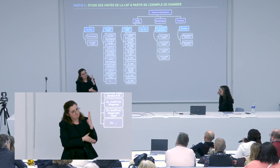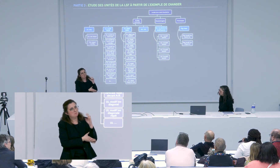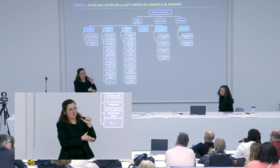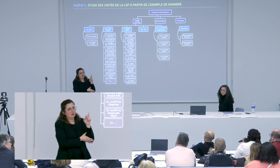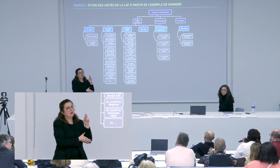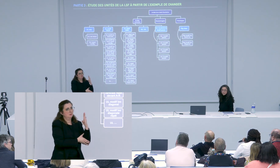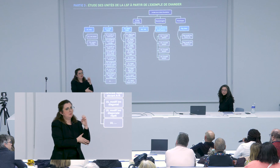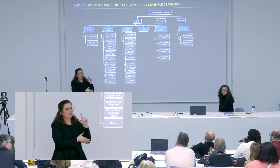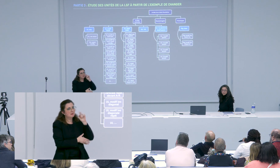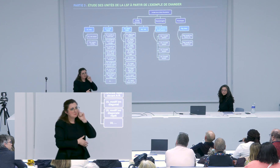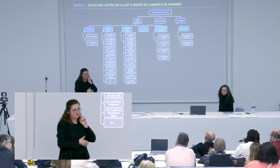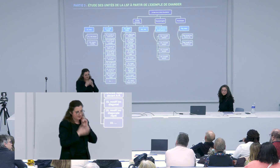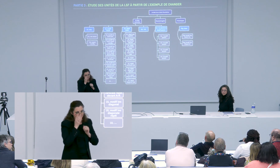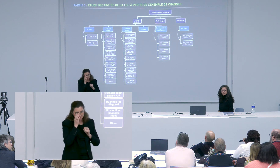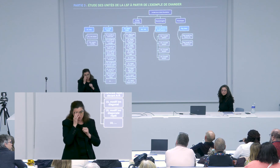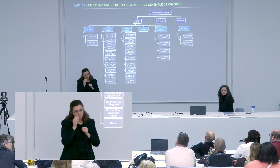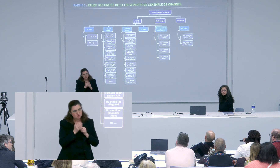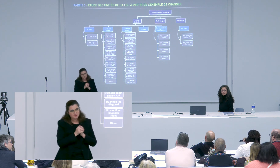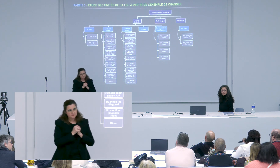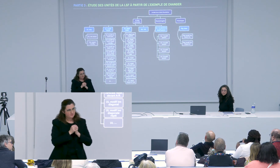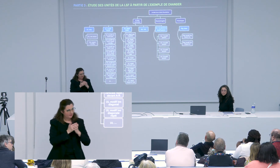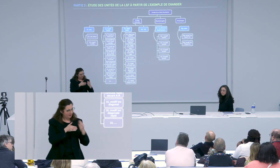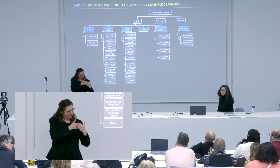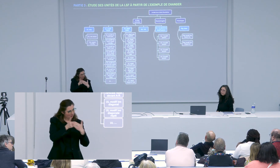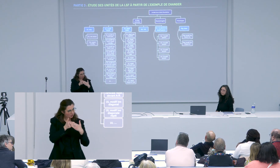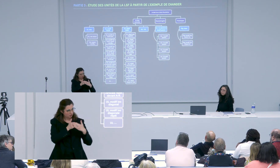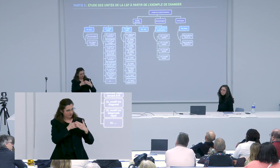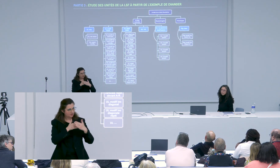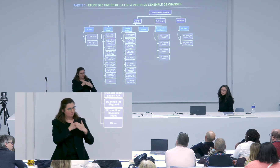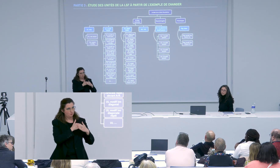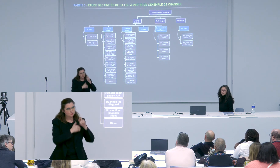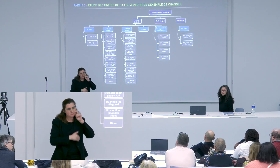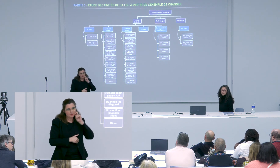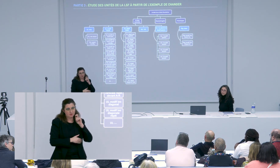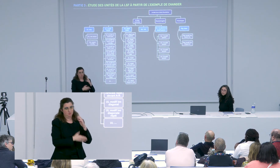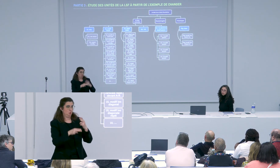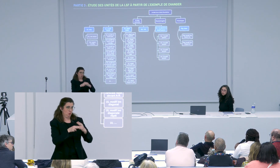également sur la langue des signes catalanes avec un tel chercheur